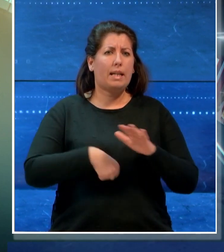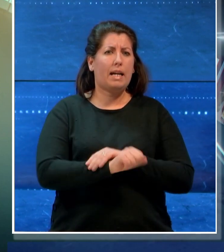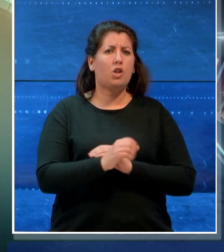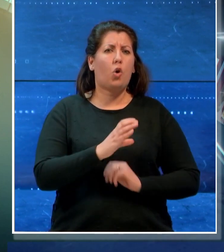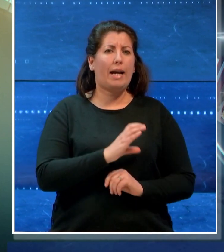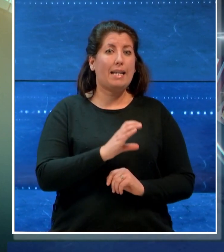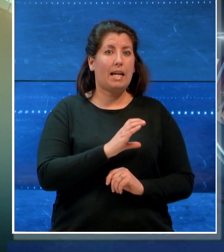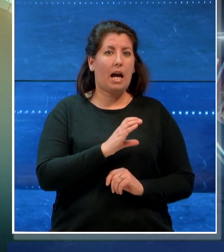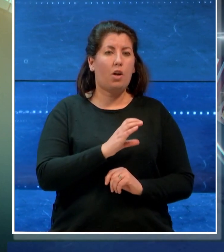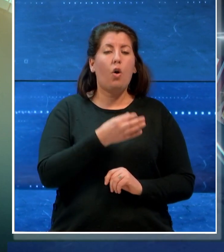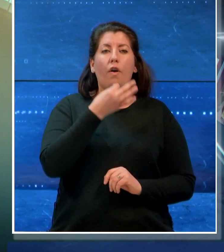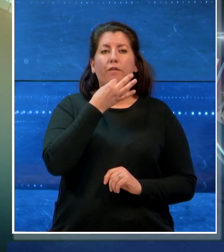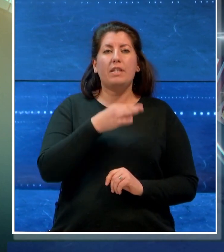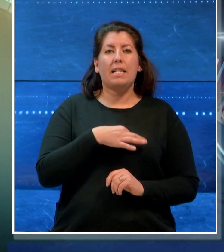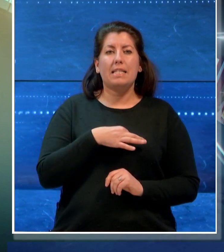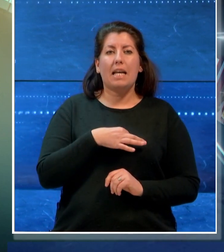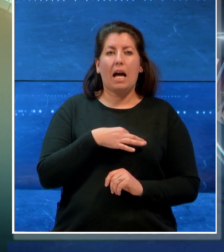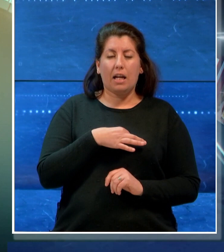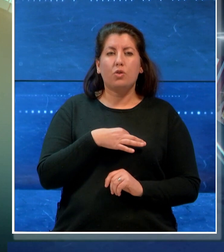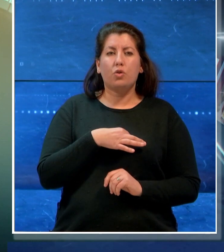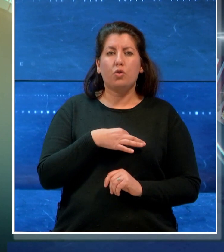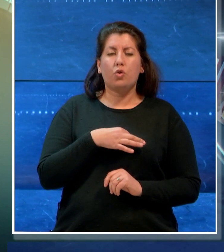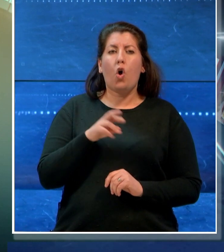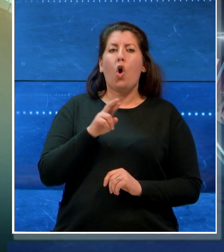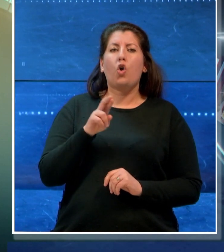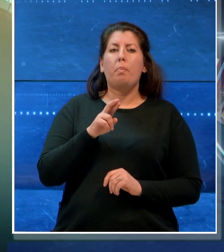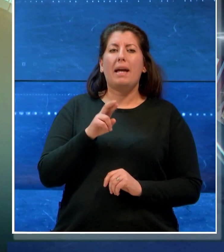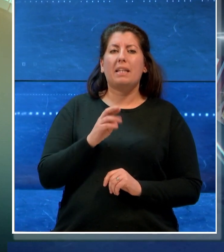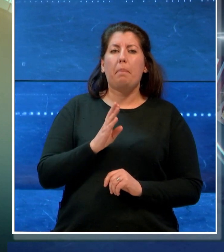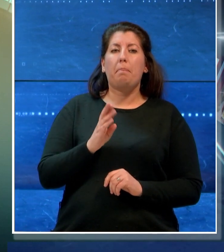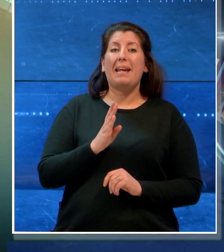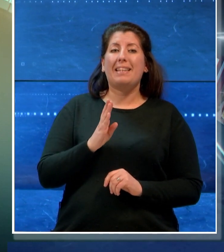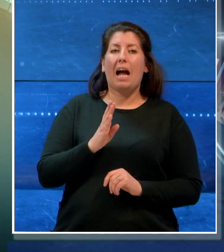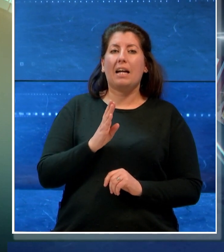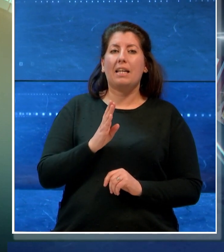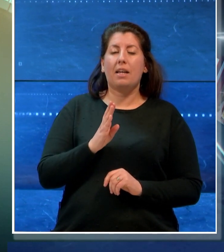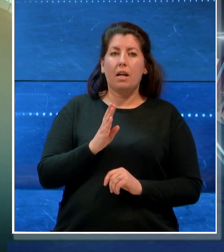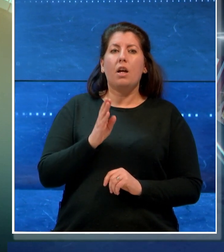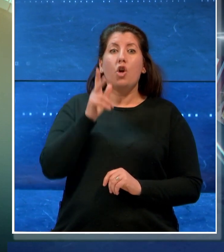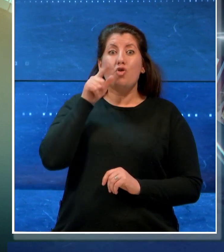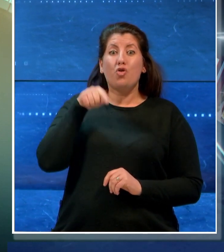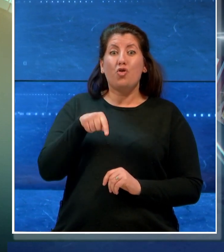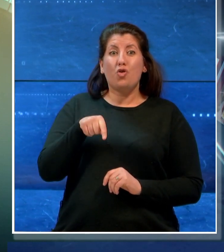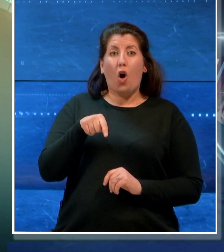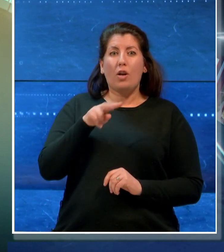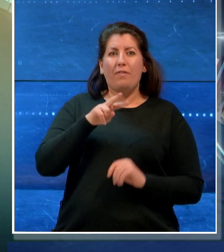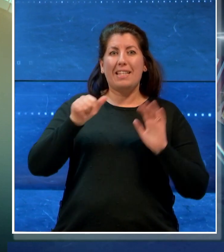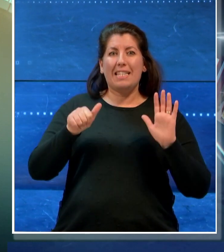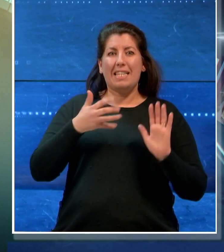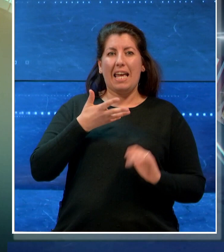fidanzato di Roberta Bertacchi la 26enne trovata